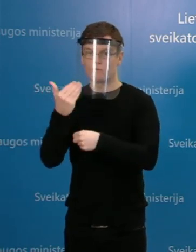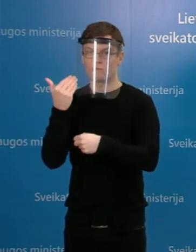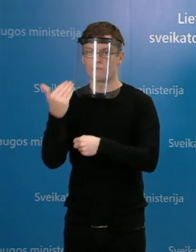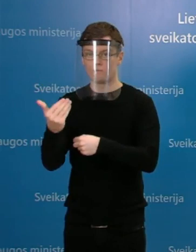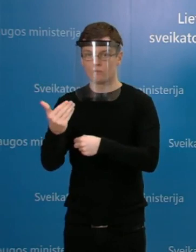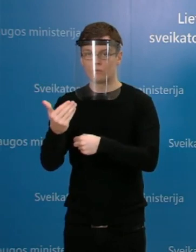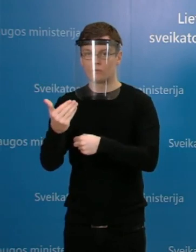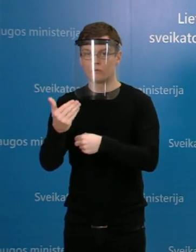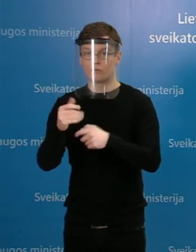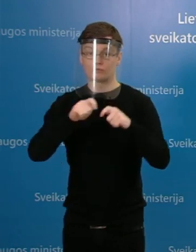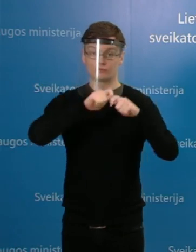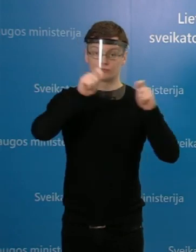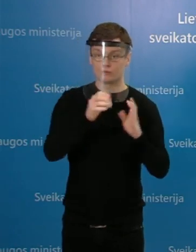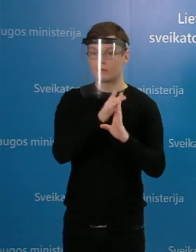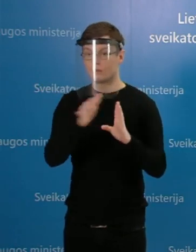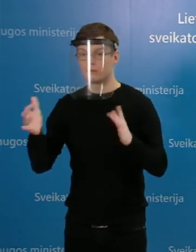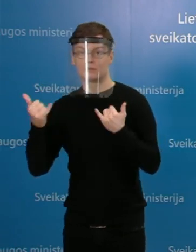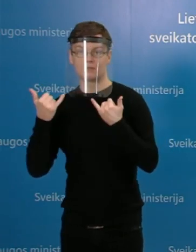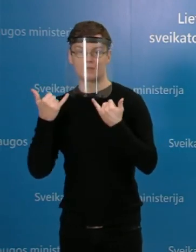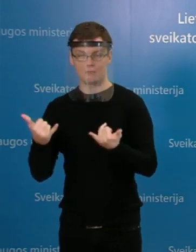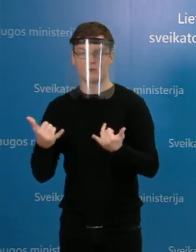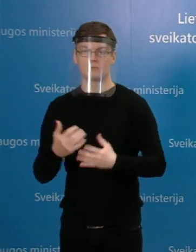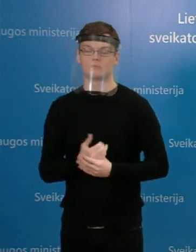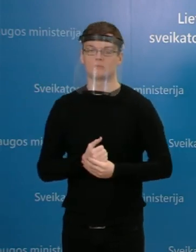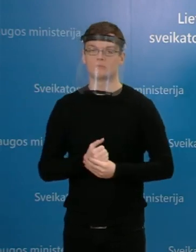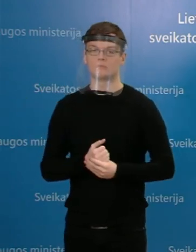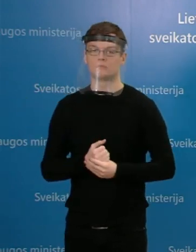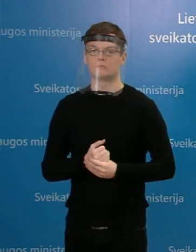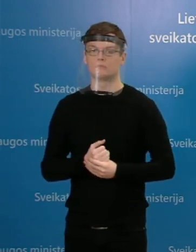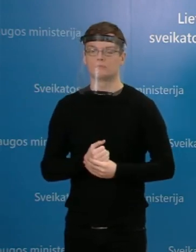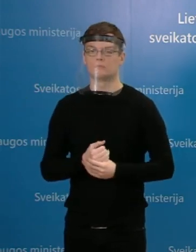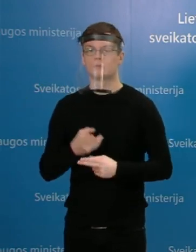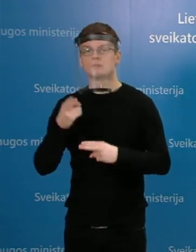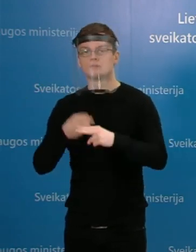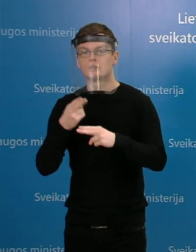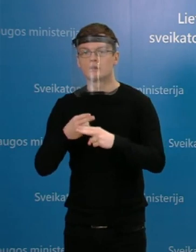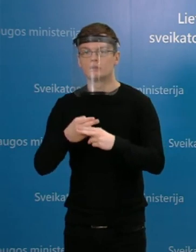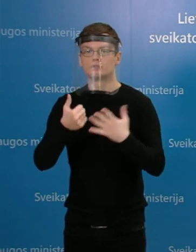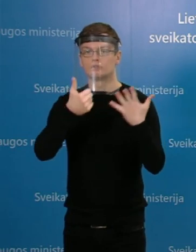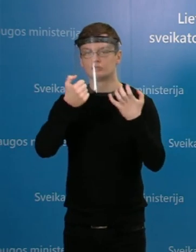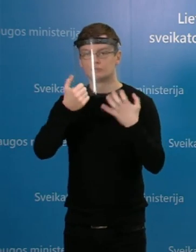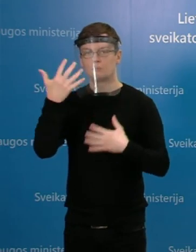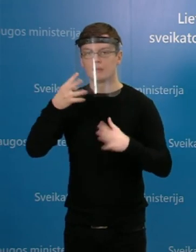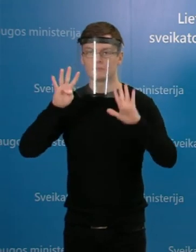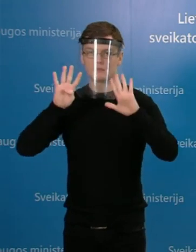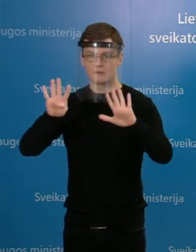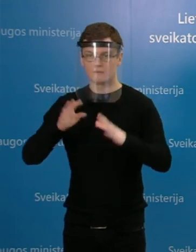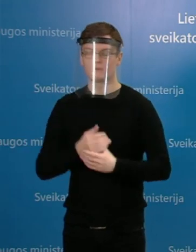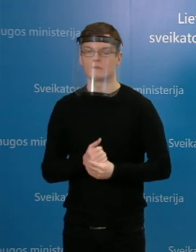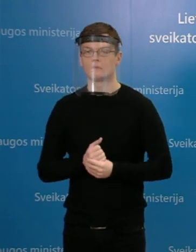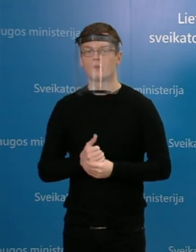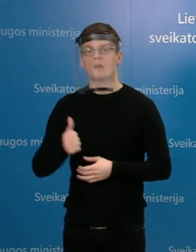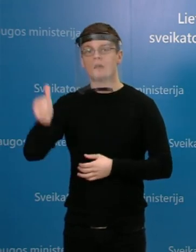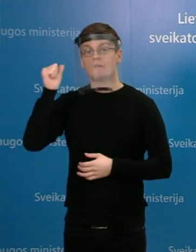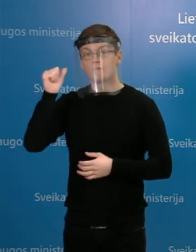atvejai nuo pat epidemijos pradžios. Šiuo metu sverga 659 žmonės. Per vakar dieną buvo